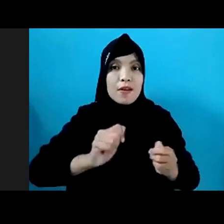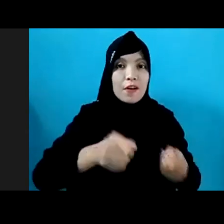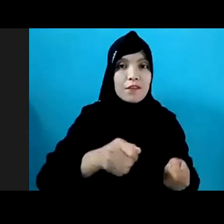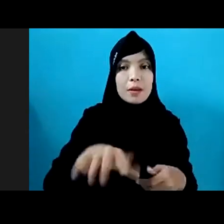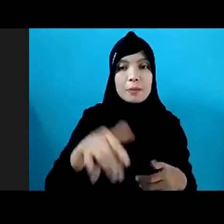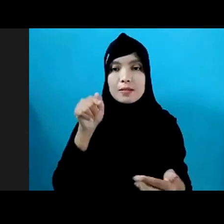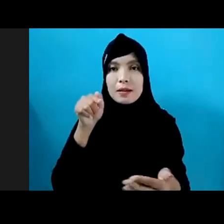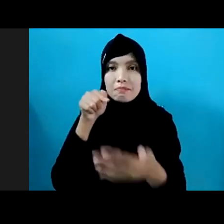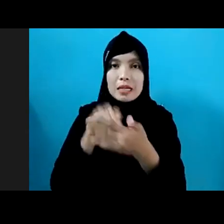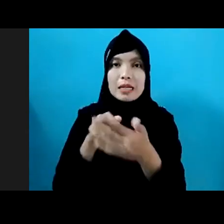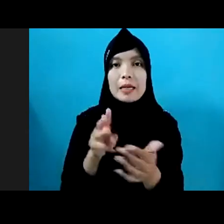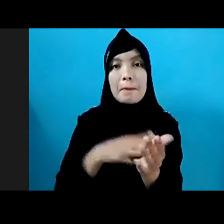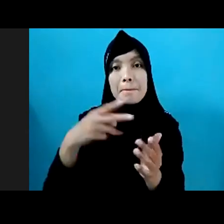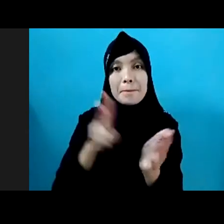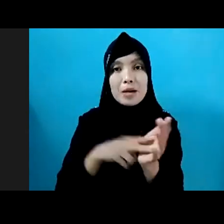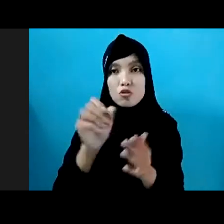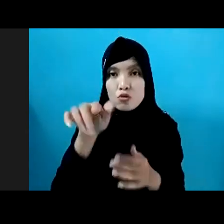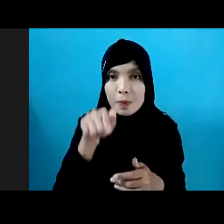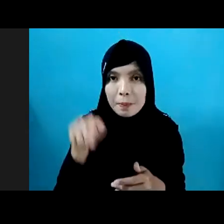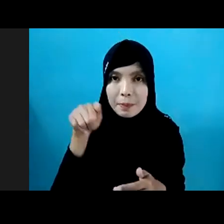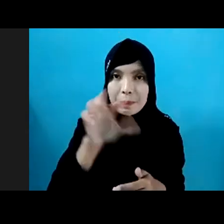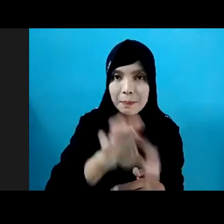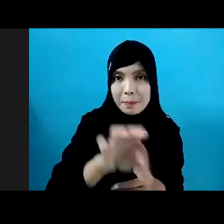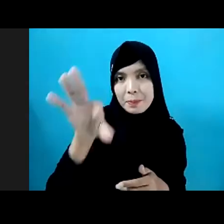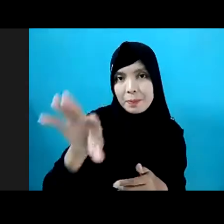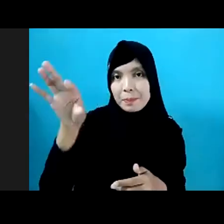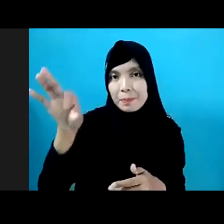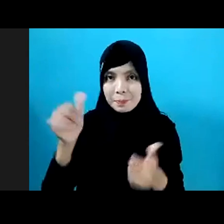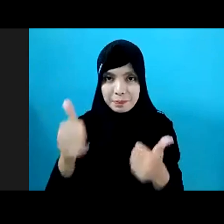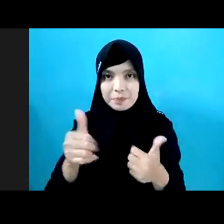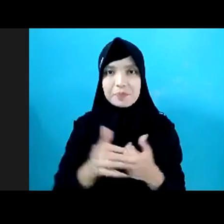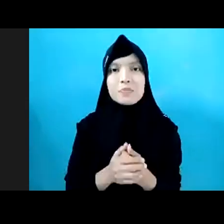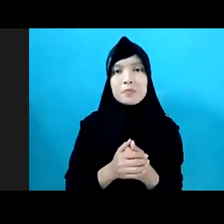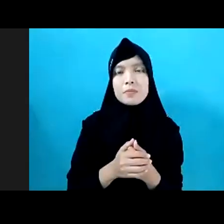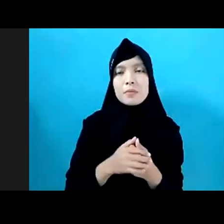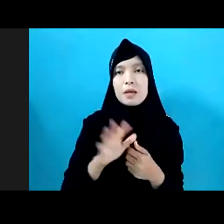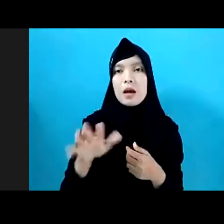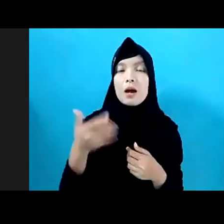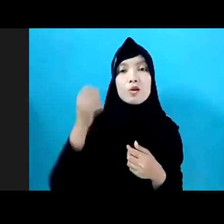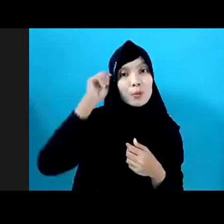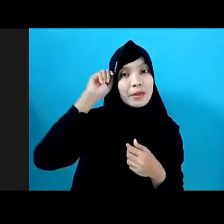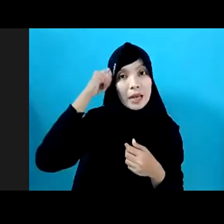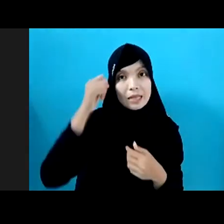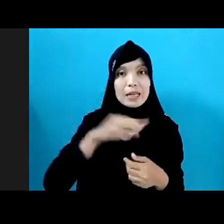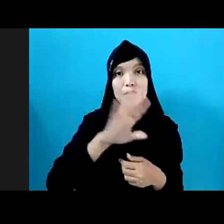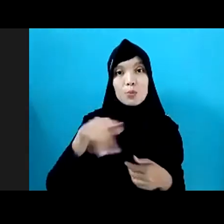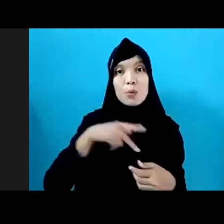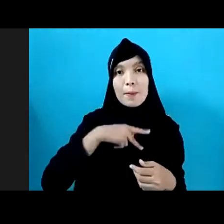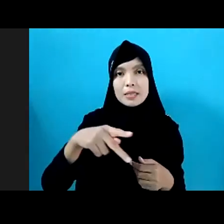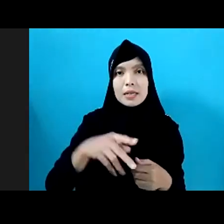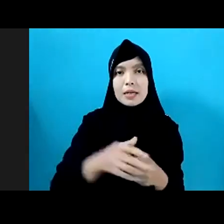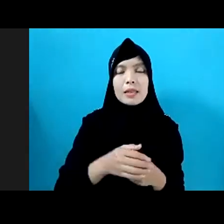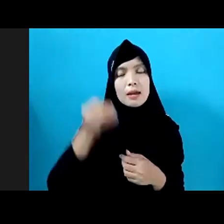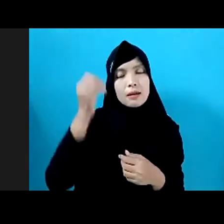dan memilih. Sudah ada opsi-opsinya di sana. Dan sekali lagi kami juga mengingatkan kepada para peserta, jangan lupa